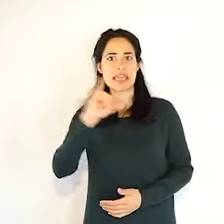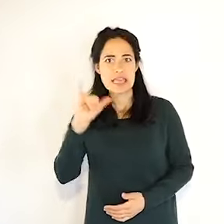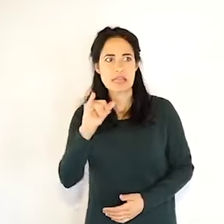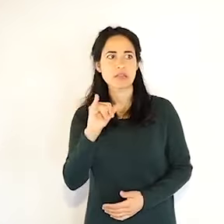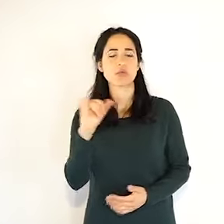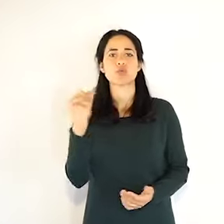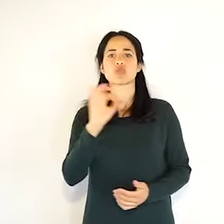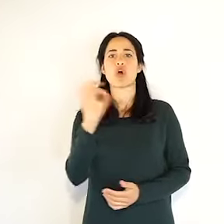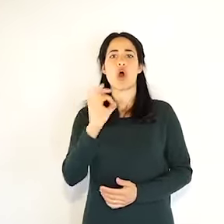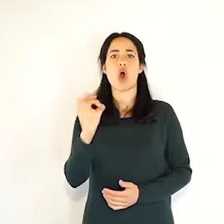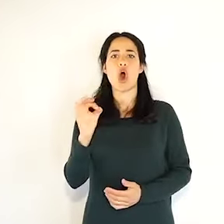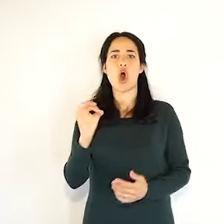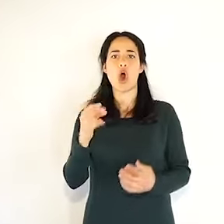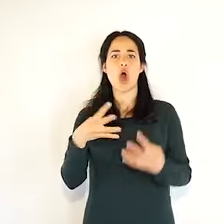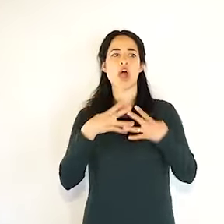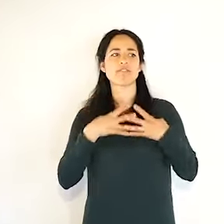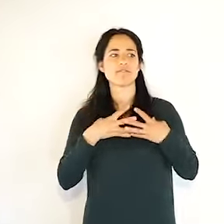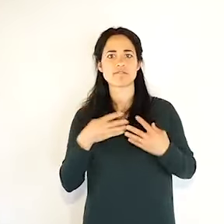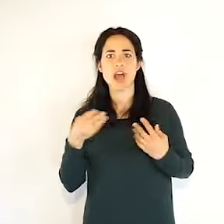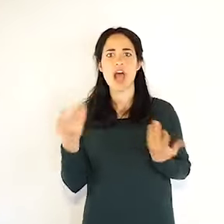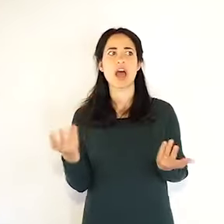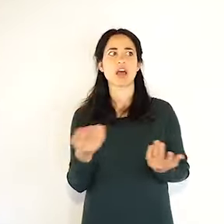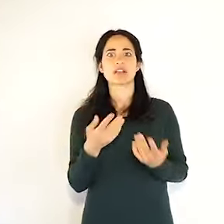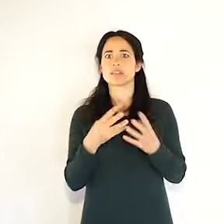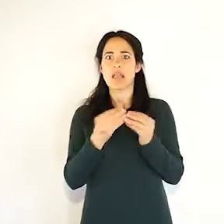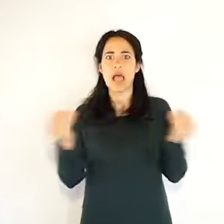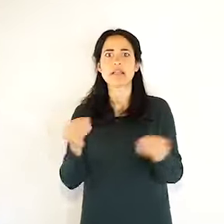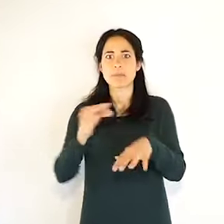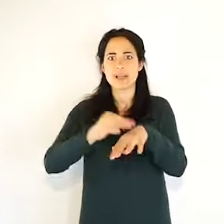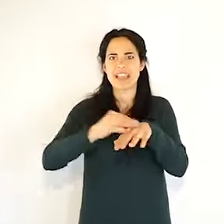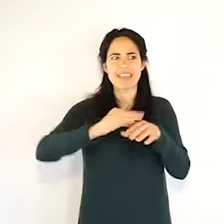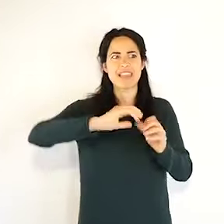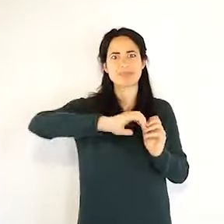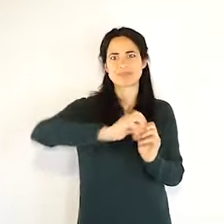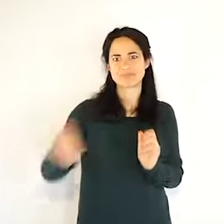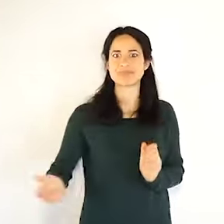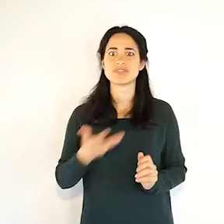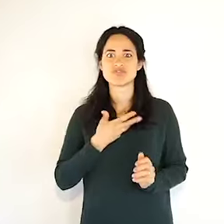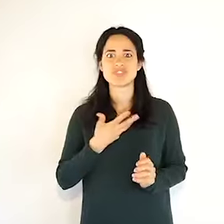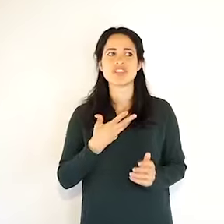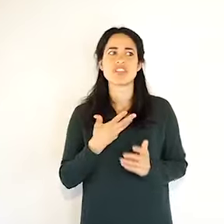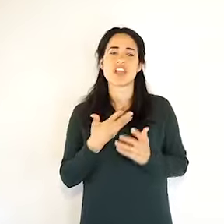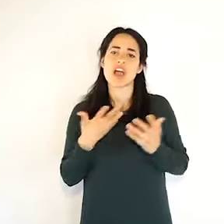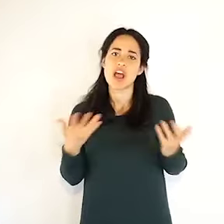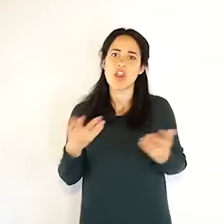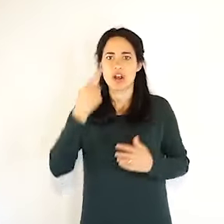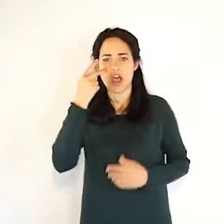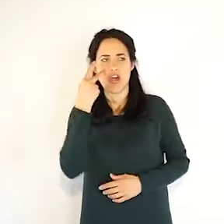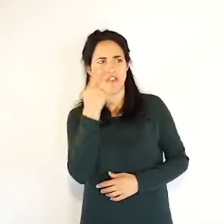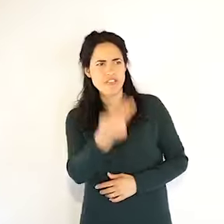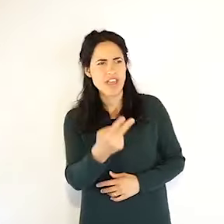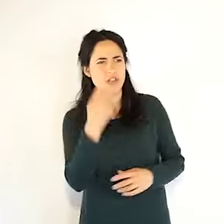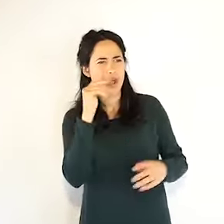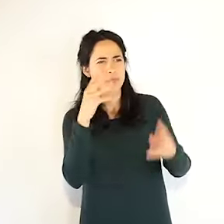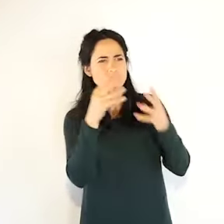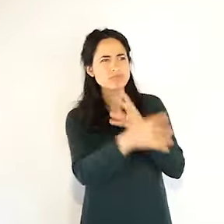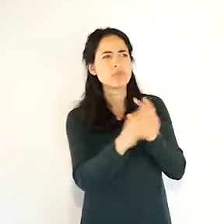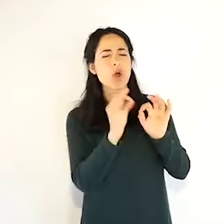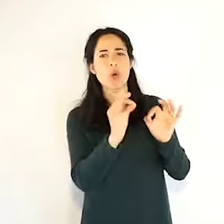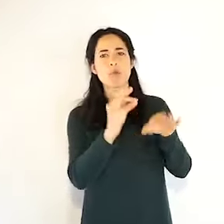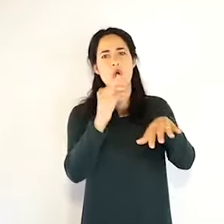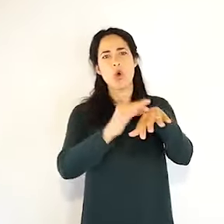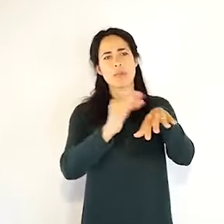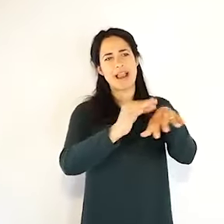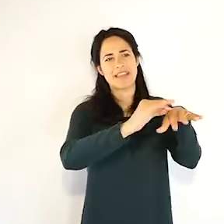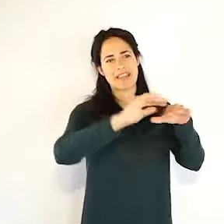superiori le dimissioni rispetto ai nuovi ricoveri, e quindi in questo caso questo è un dato che